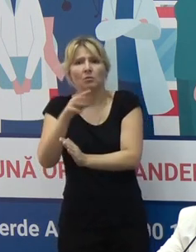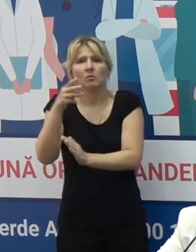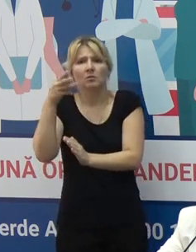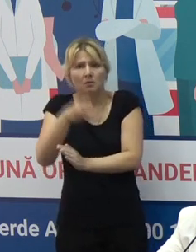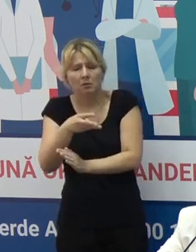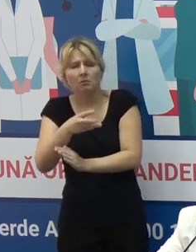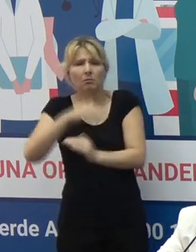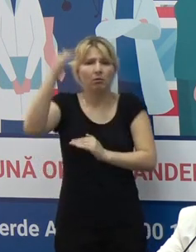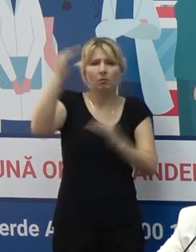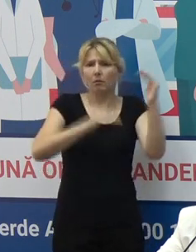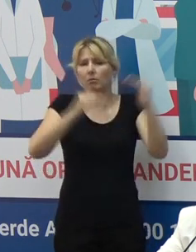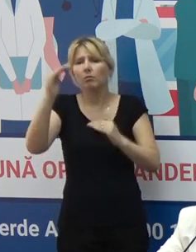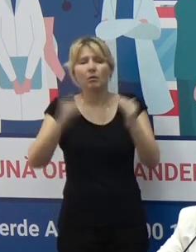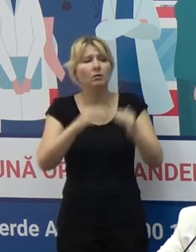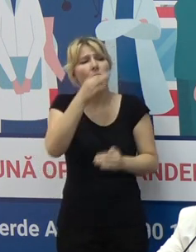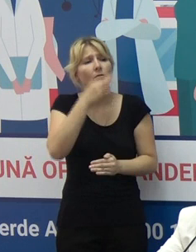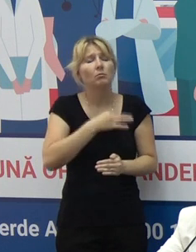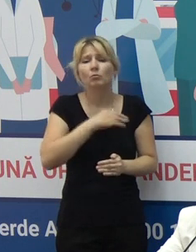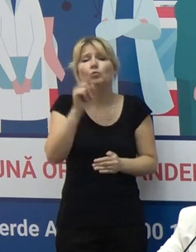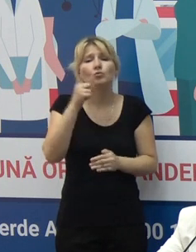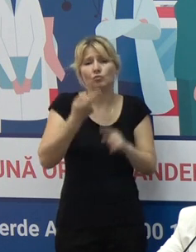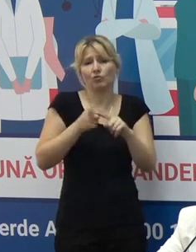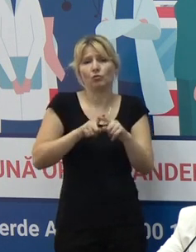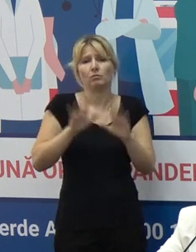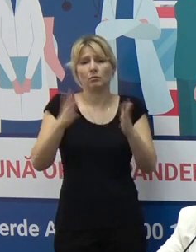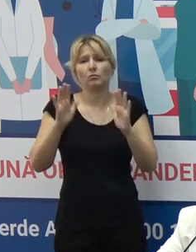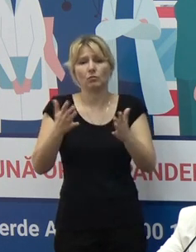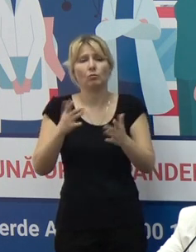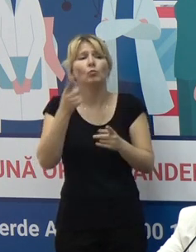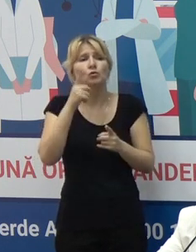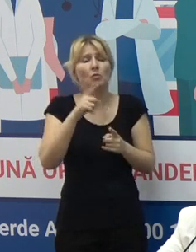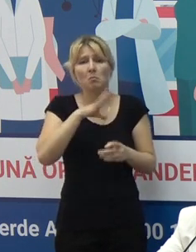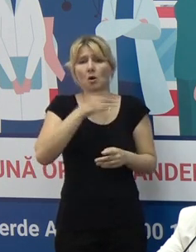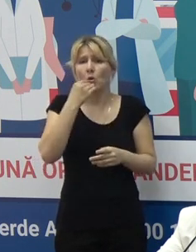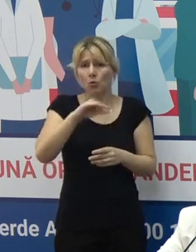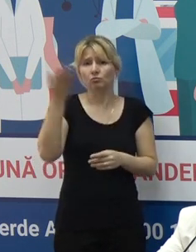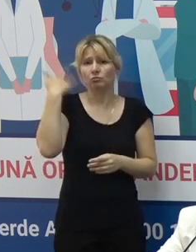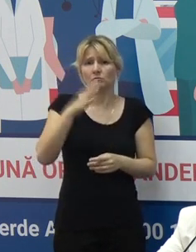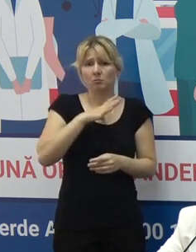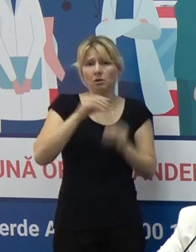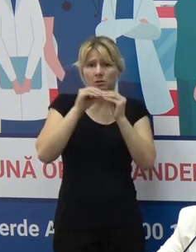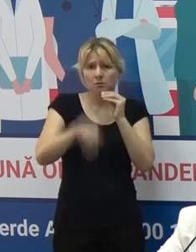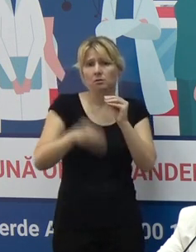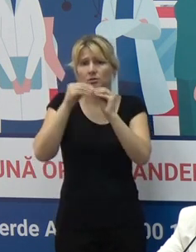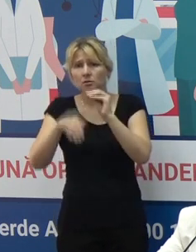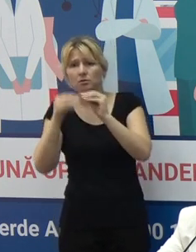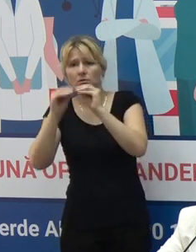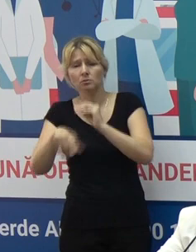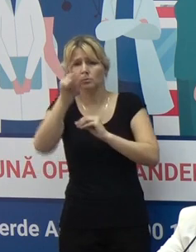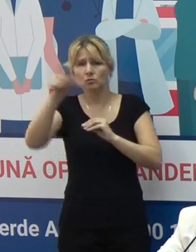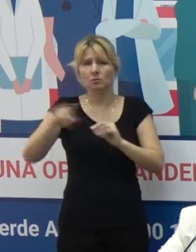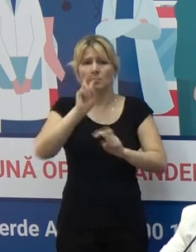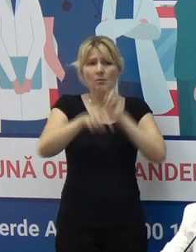3 mii și puțin iar 8 mii. Deci puteți să explicați de ce este această scădere, căci era tempulul mai mare, 10 mii stabil.